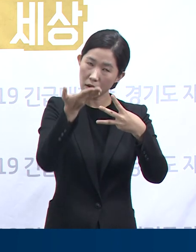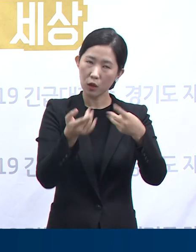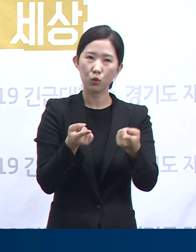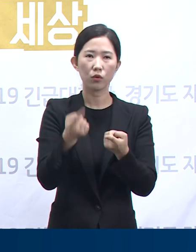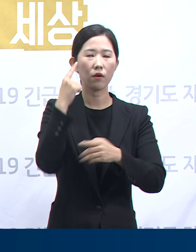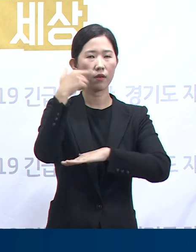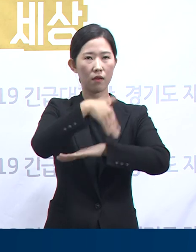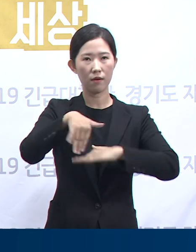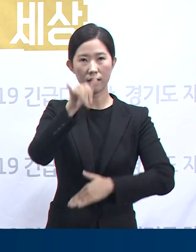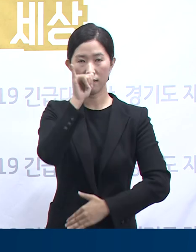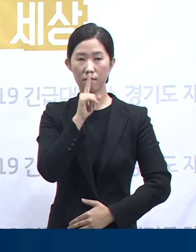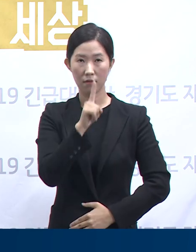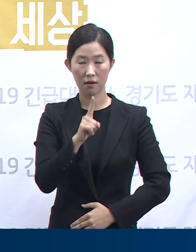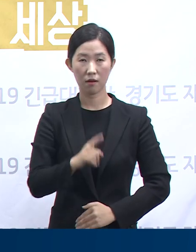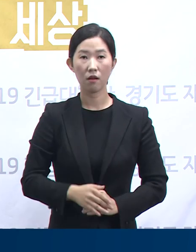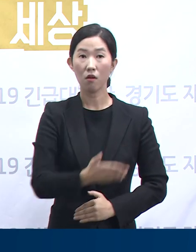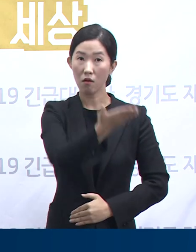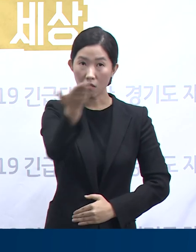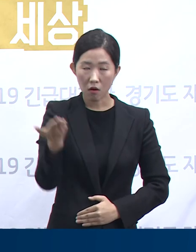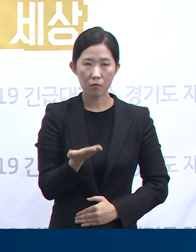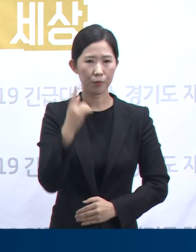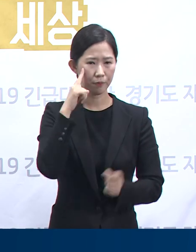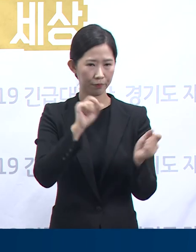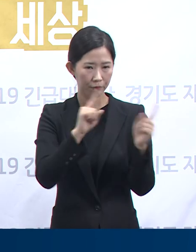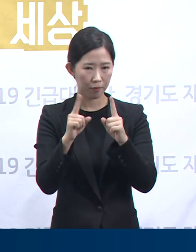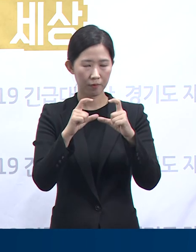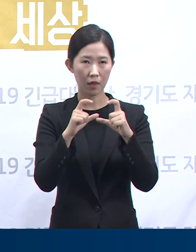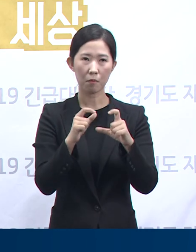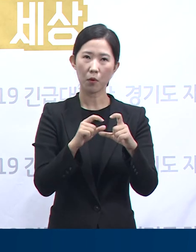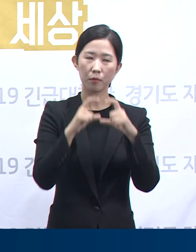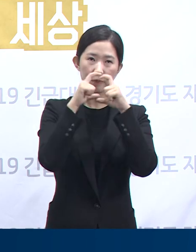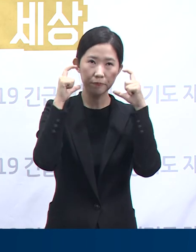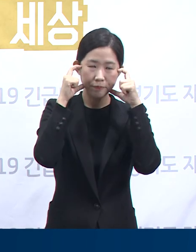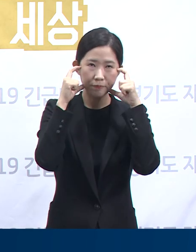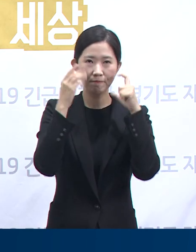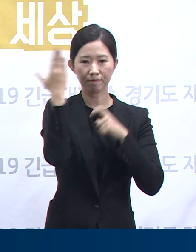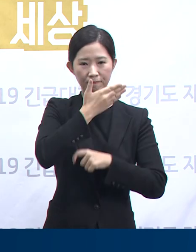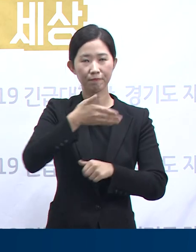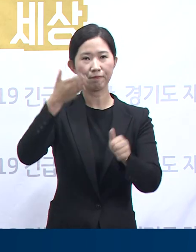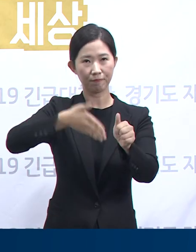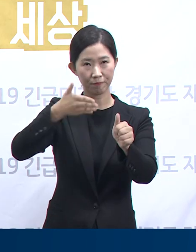방역수칙을 철저히 준시해 주실 것을 당부드립니다. 감사합니다.